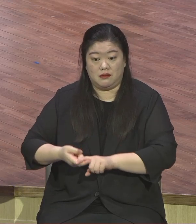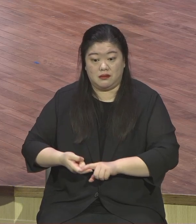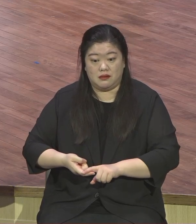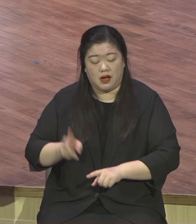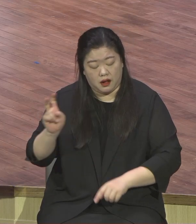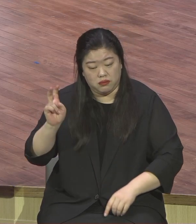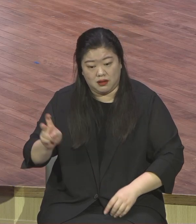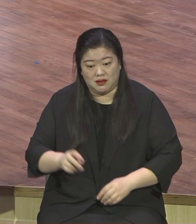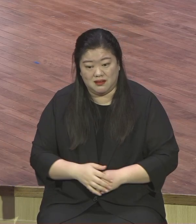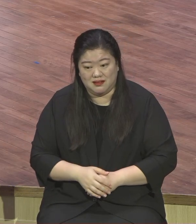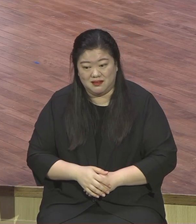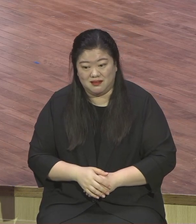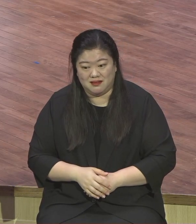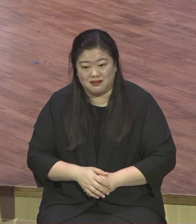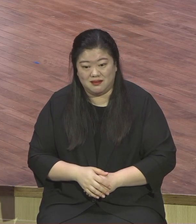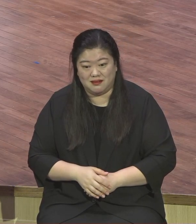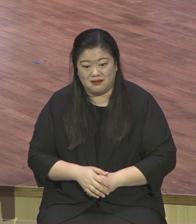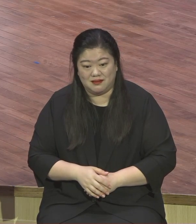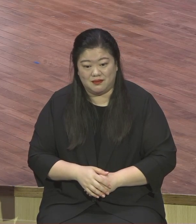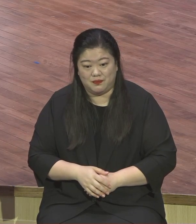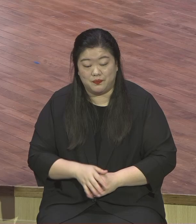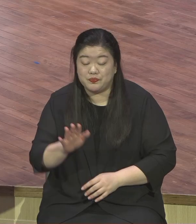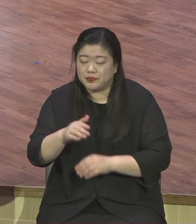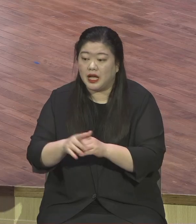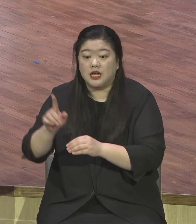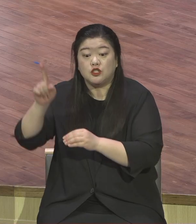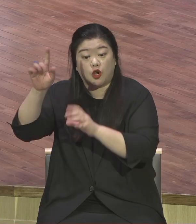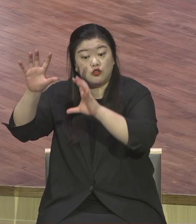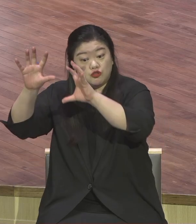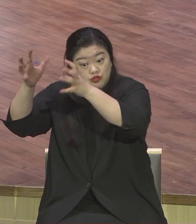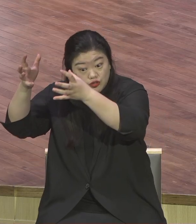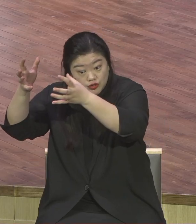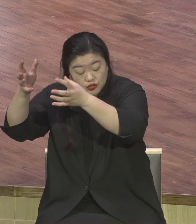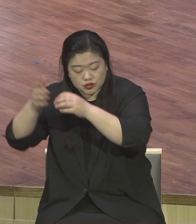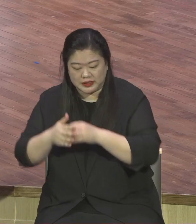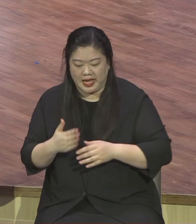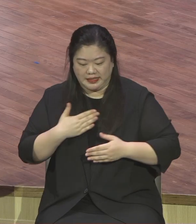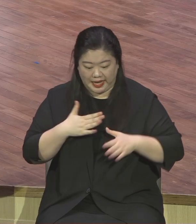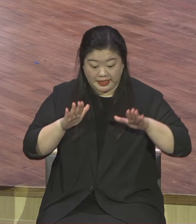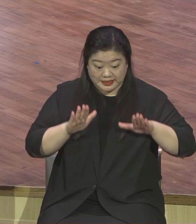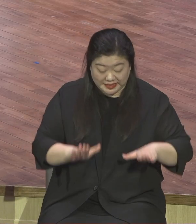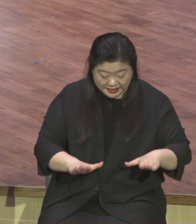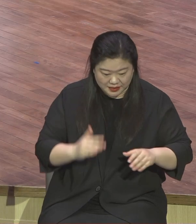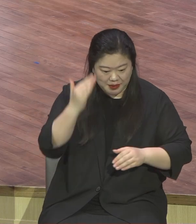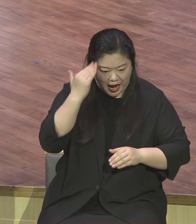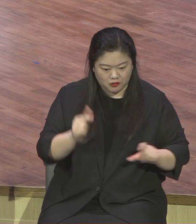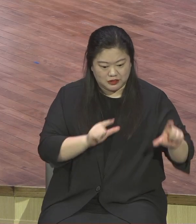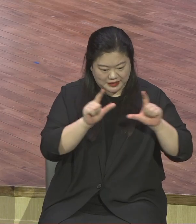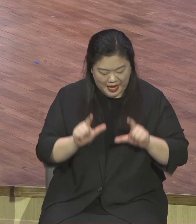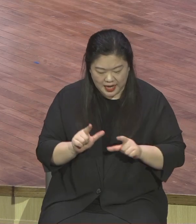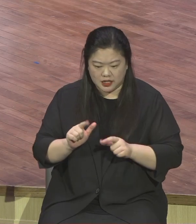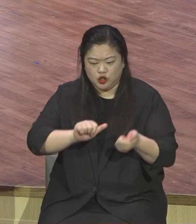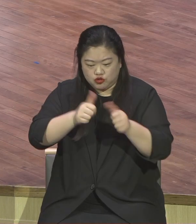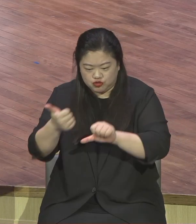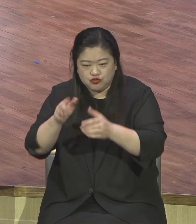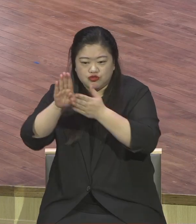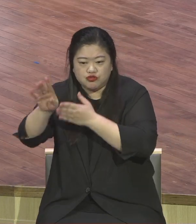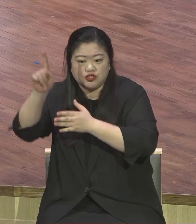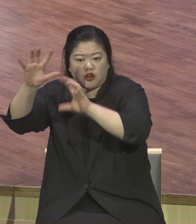천국은요 죽음 후에만 가는 게 아니에요 예수 그리스도와 함께하는 그 현장이